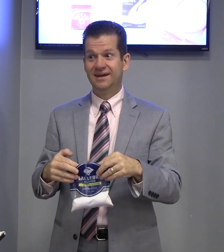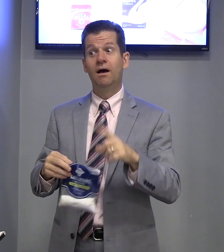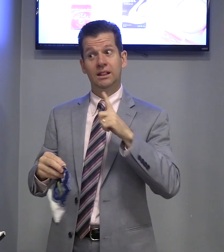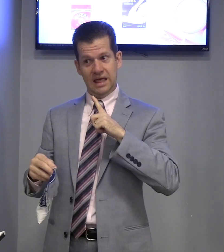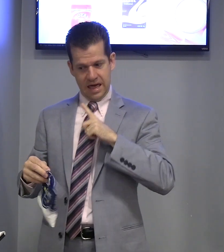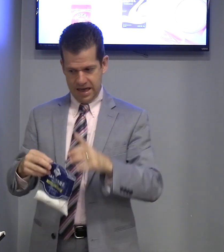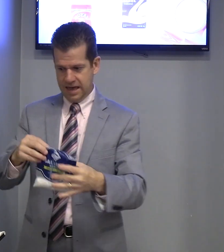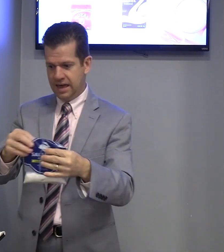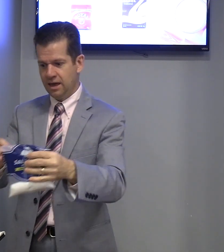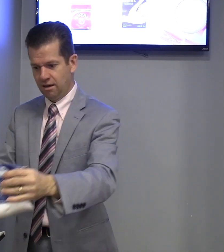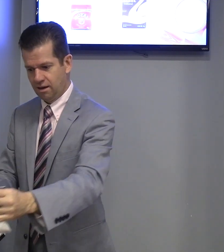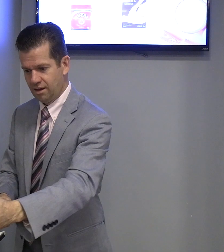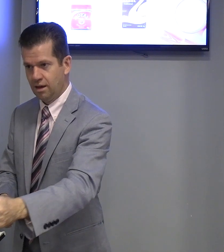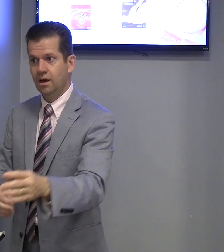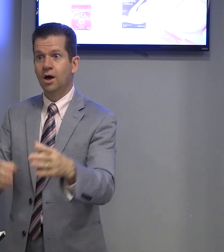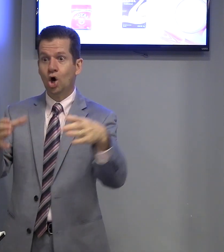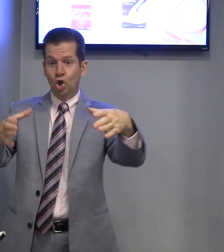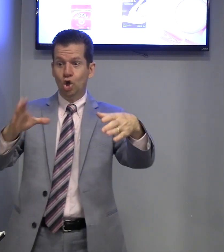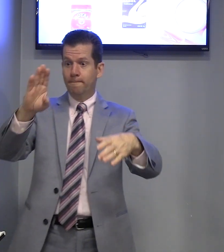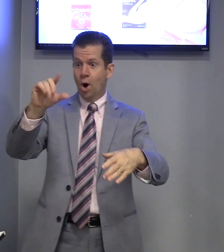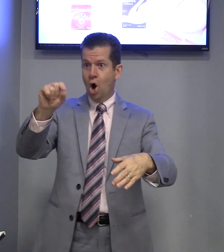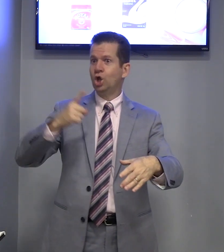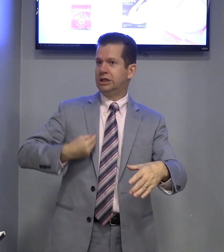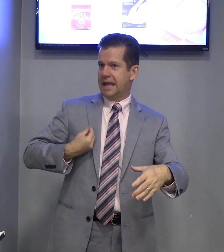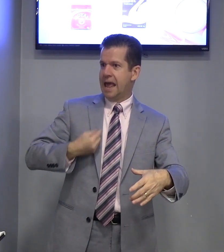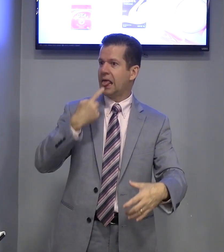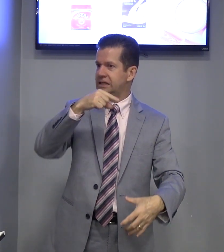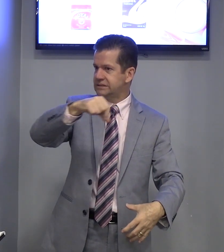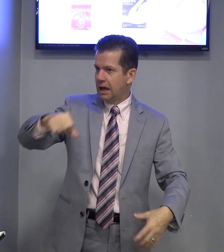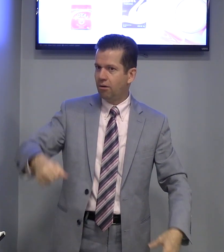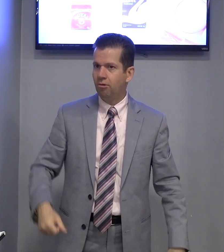Tem. No bolo tem sal.